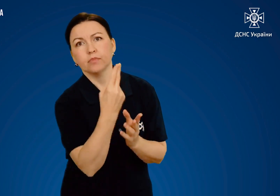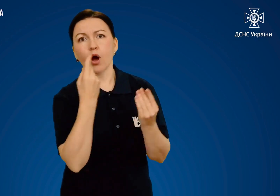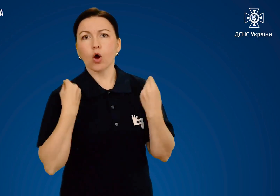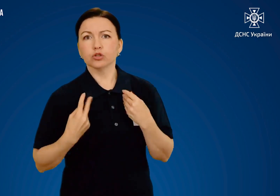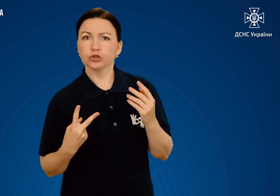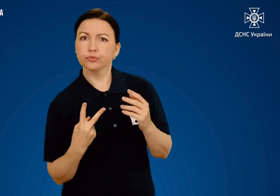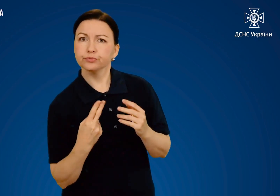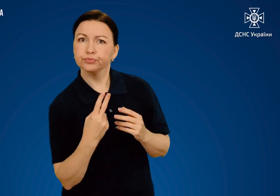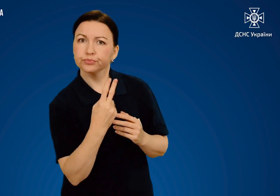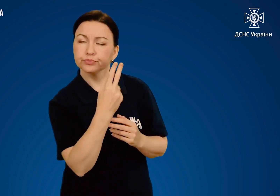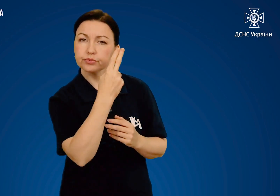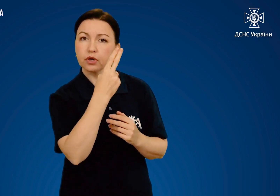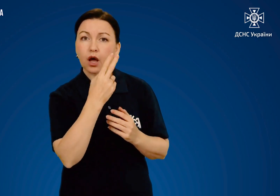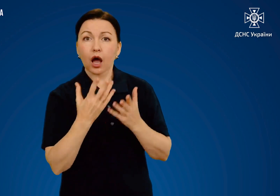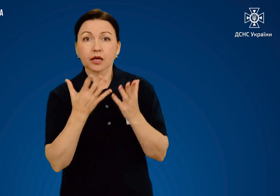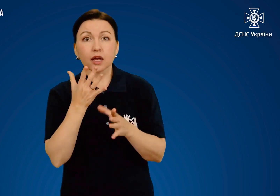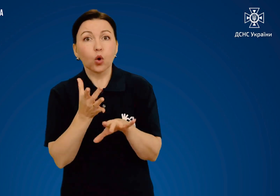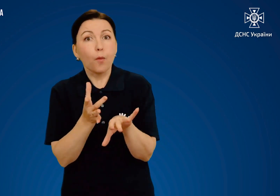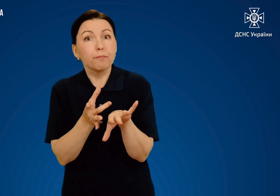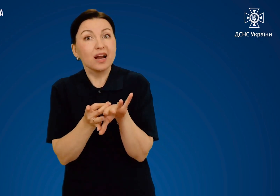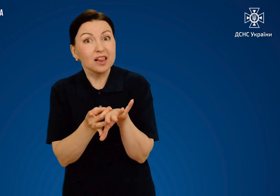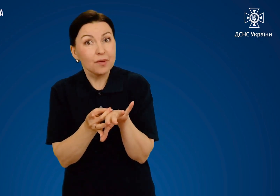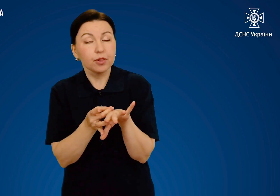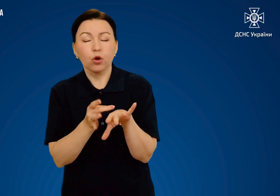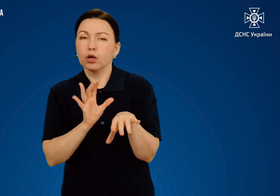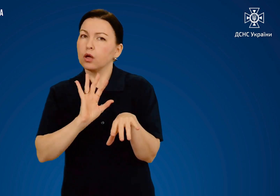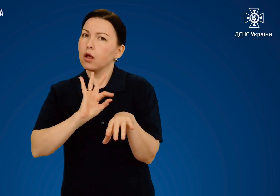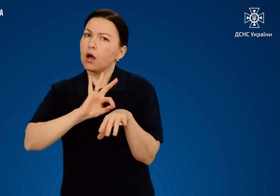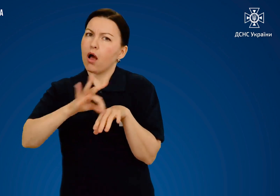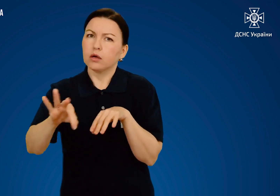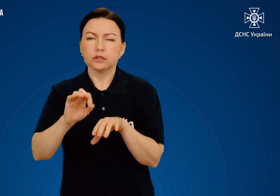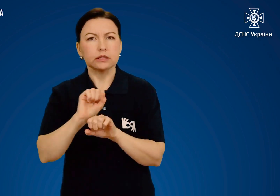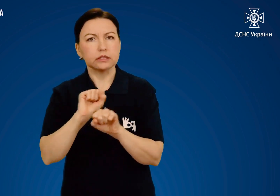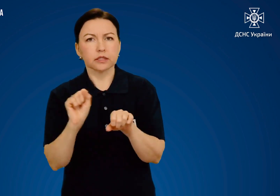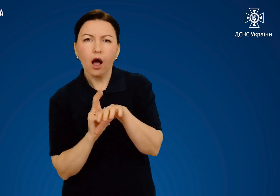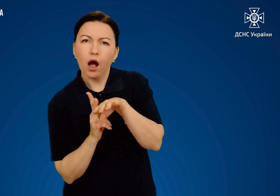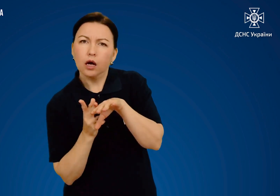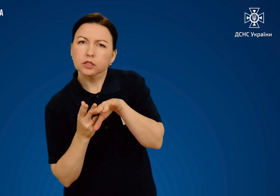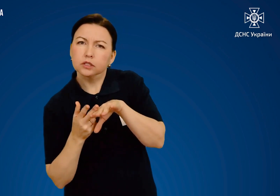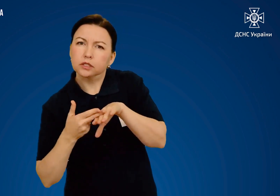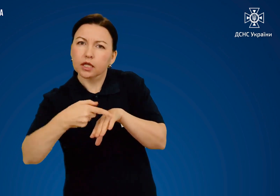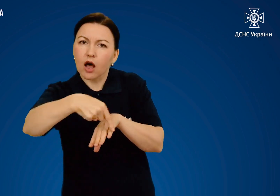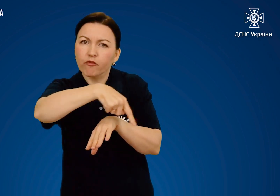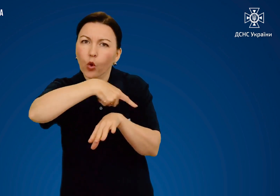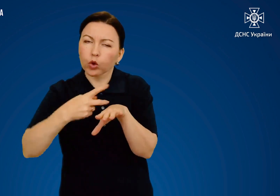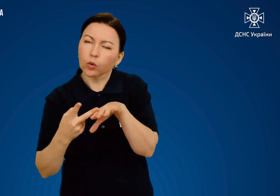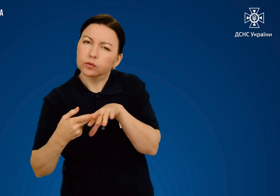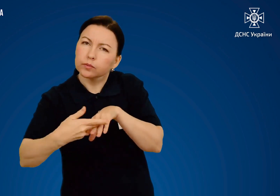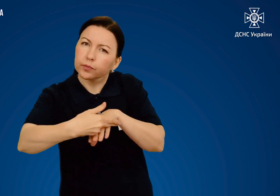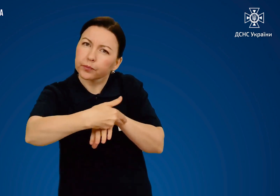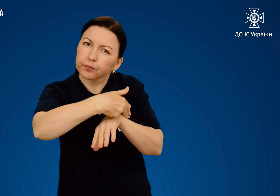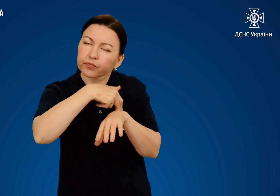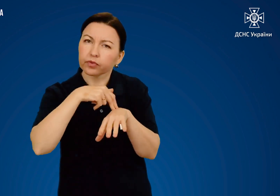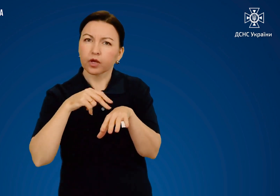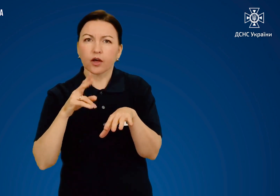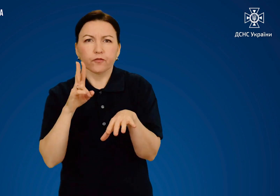розрізають. Частину одягу, який пристали до тіла, не зривають, а обрізають навколо і